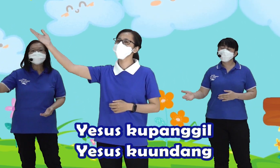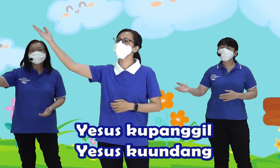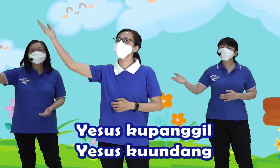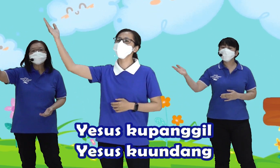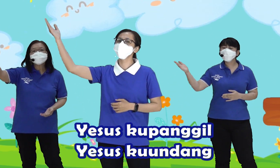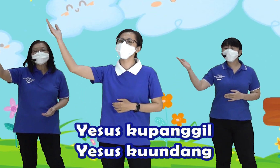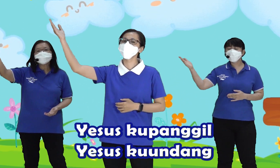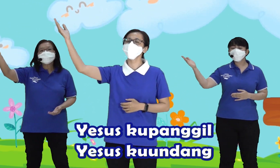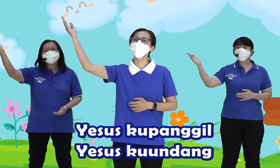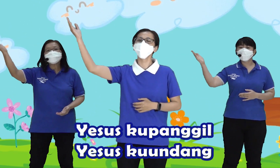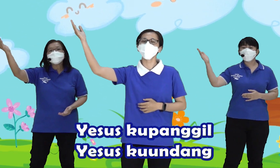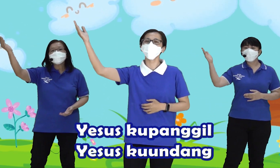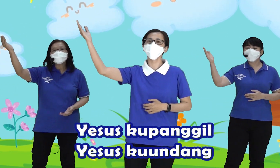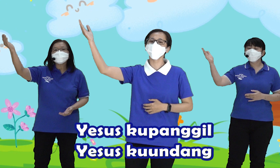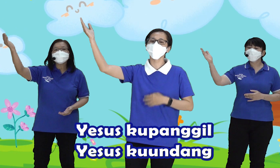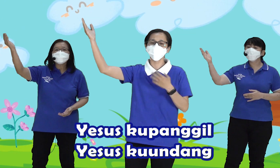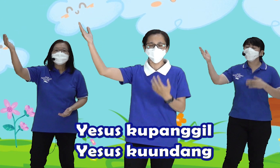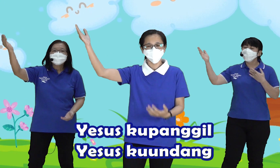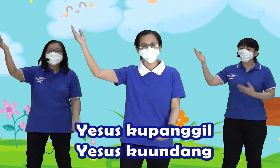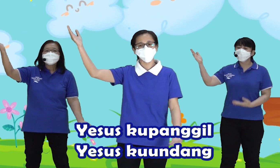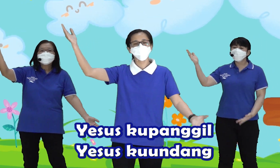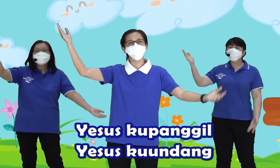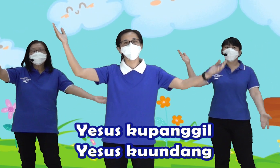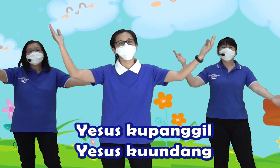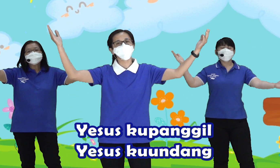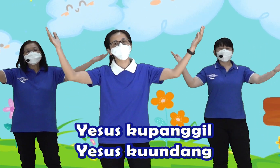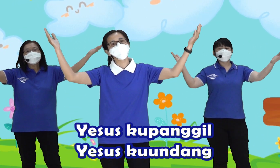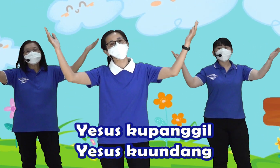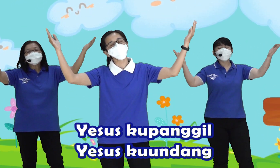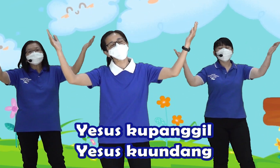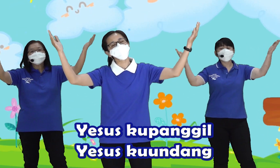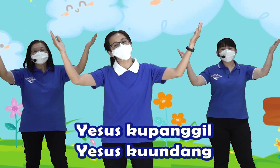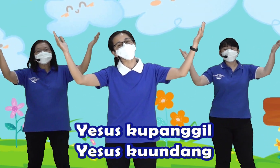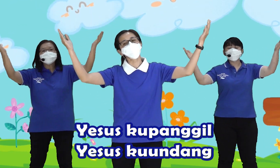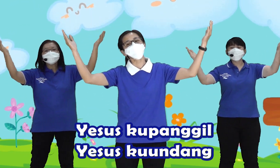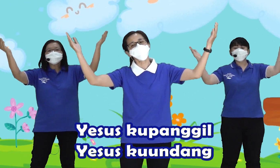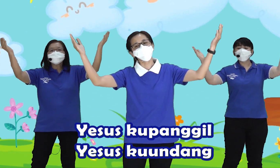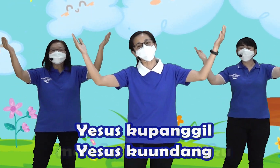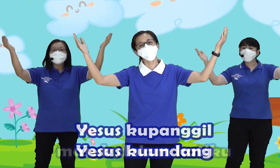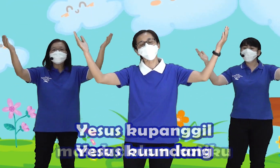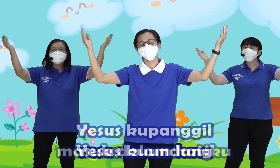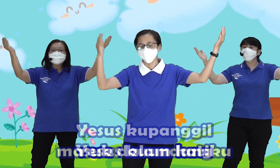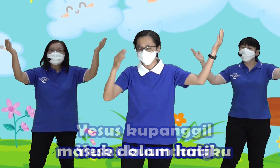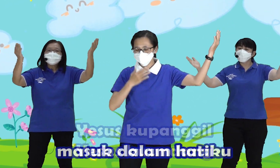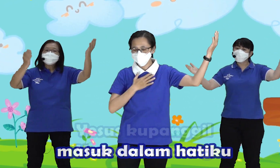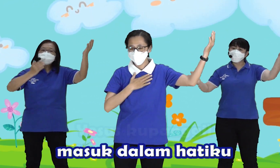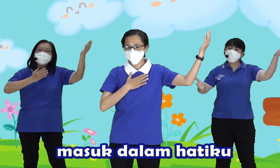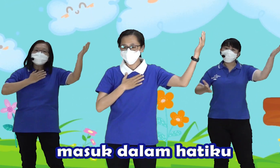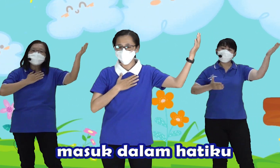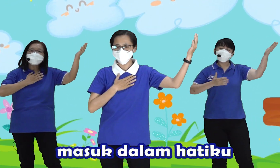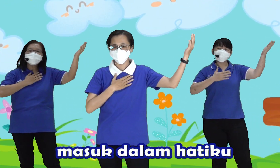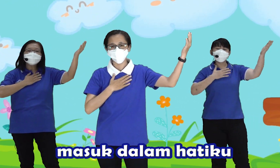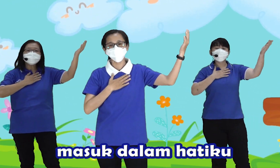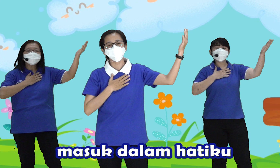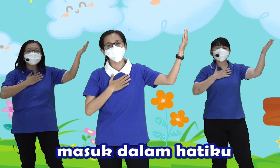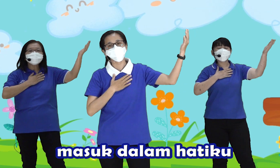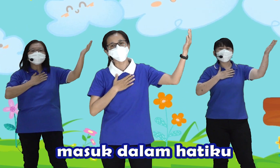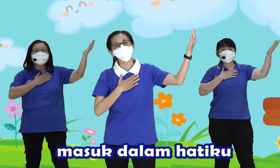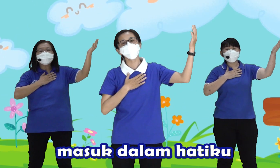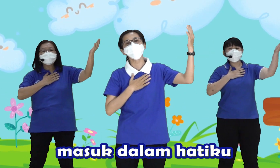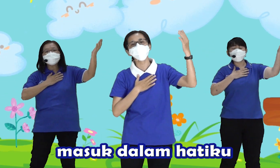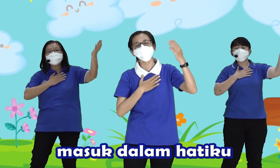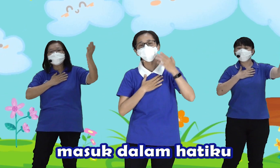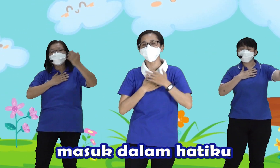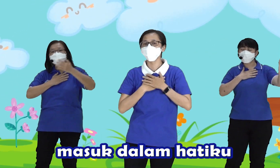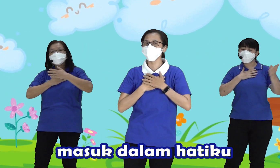Yesus ku panggil Yesus ku undang Masuk